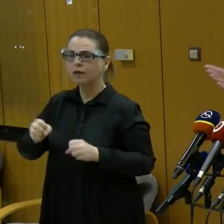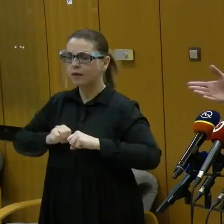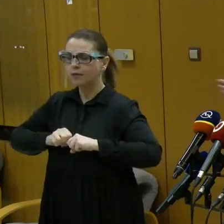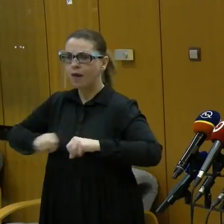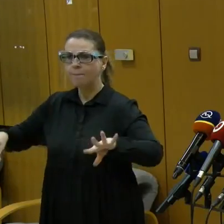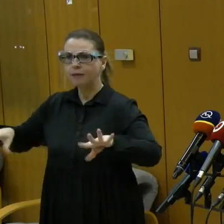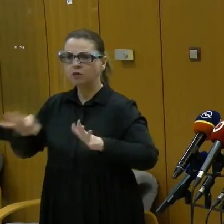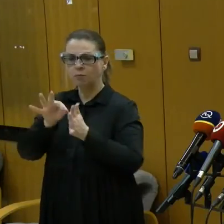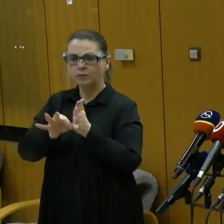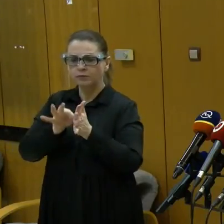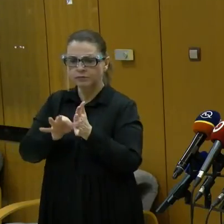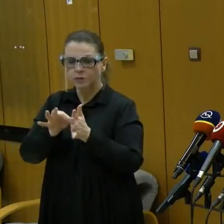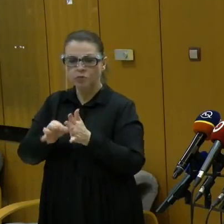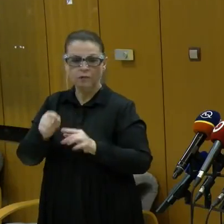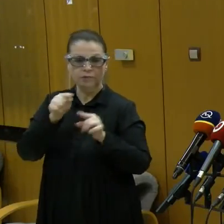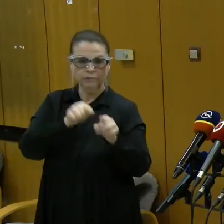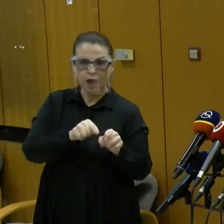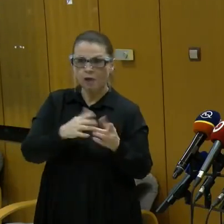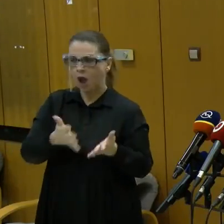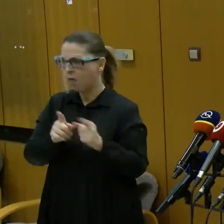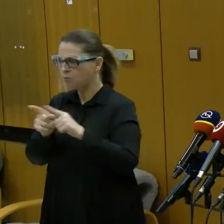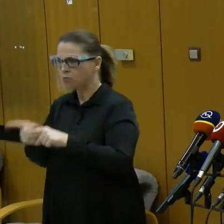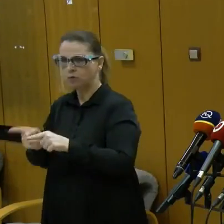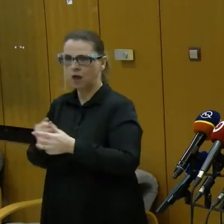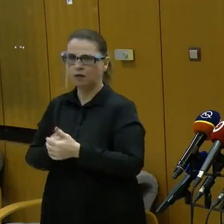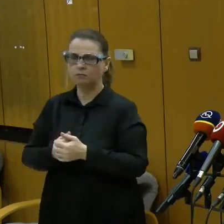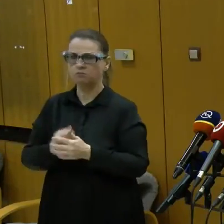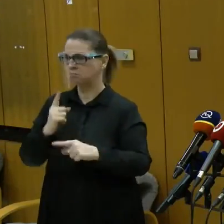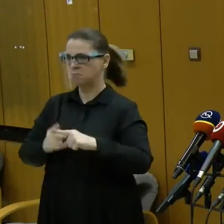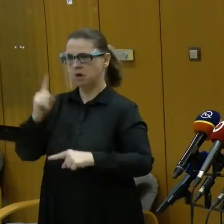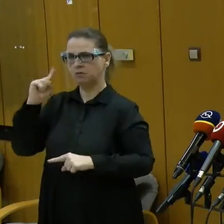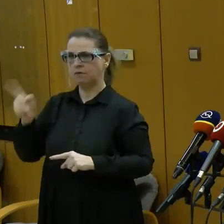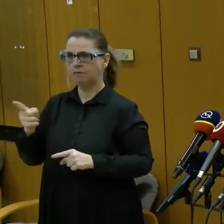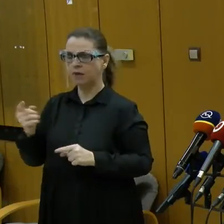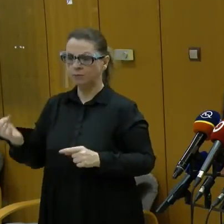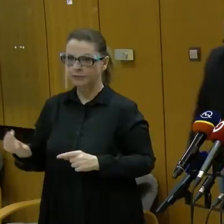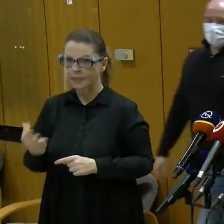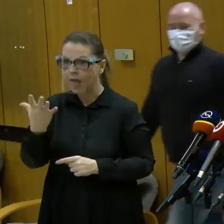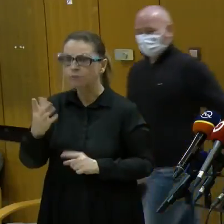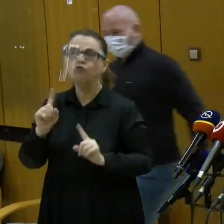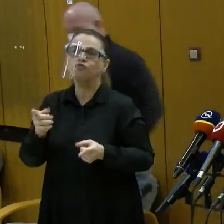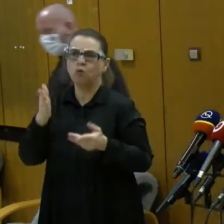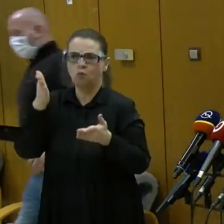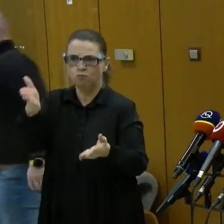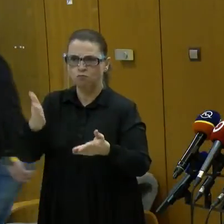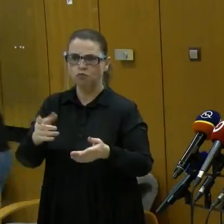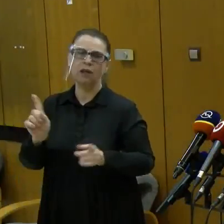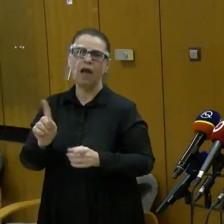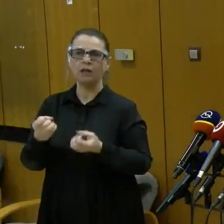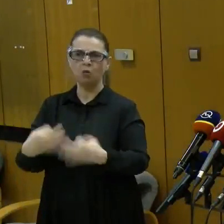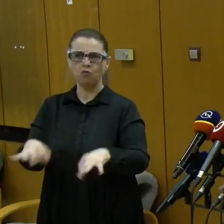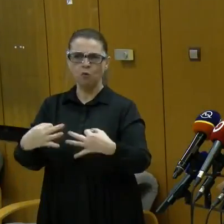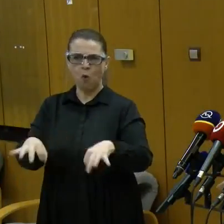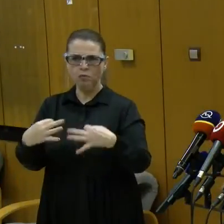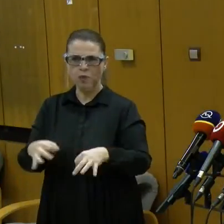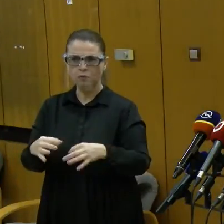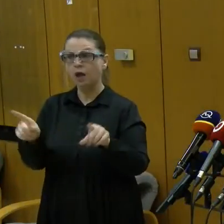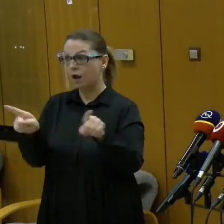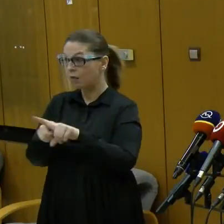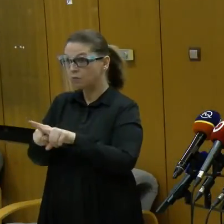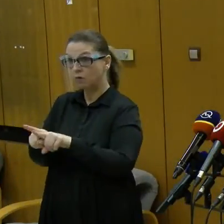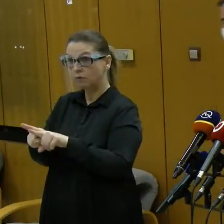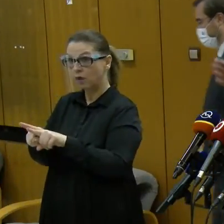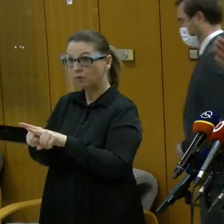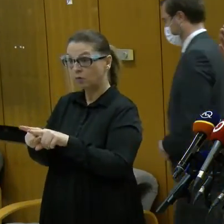vyvinie tak alebo onak. Budú presne vedieť, že keď sa zlepší, čo nastane, aké je uvoľnenia, ale budú aj